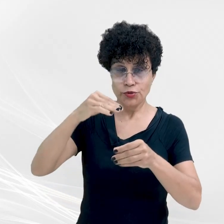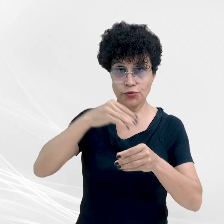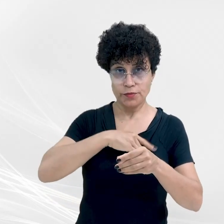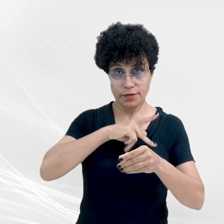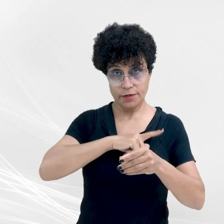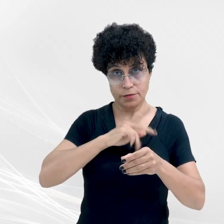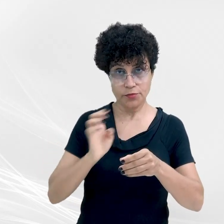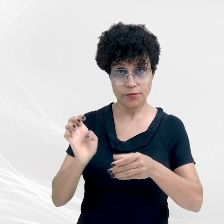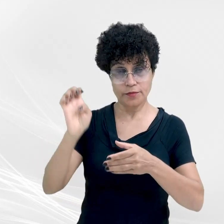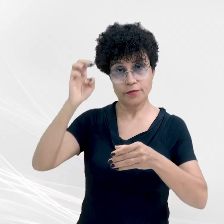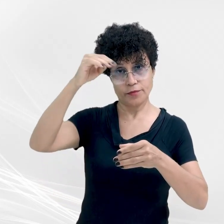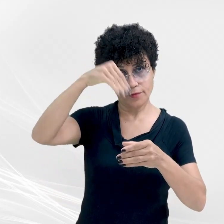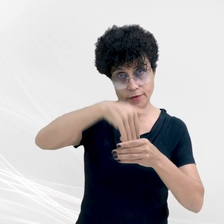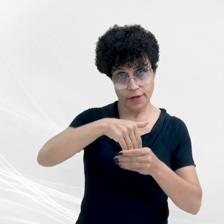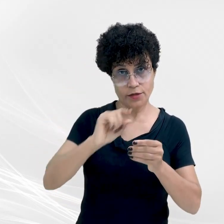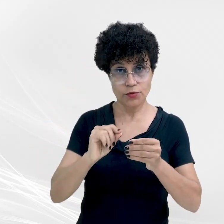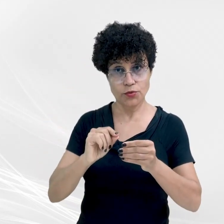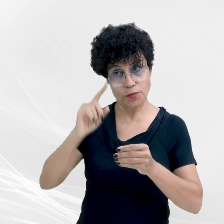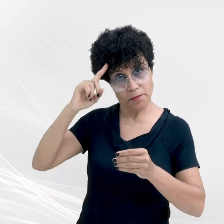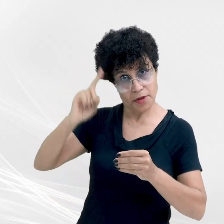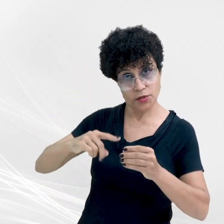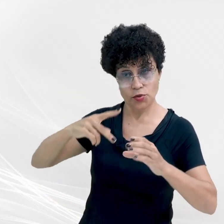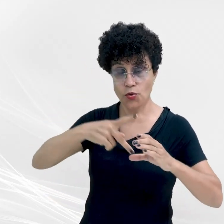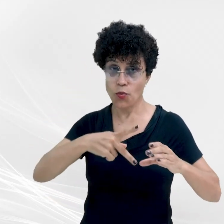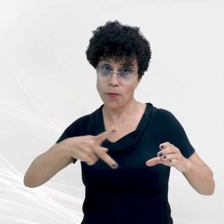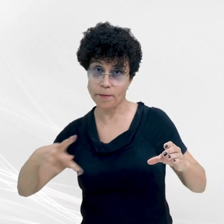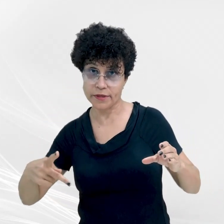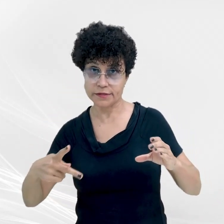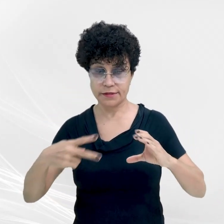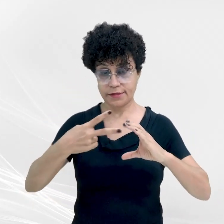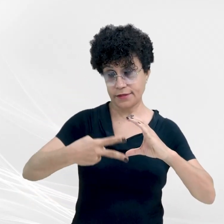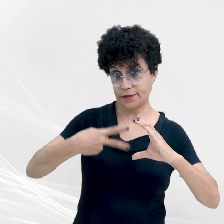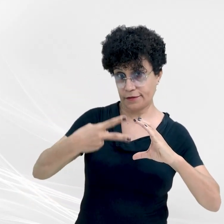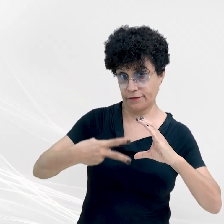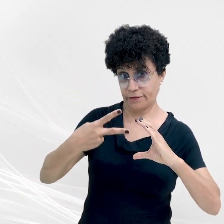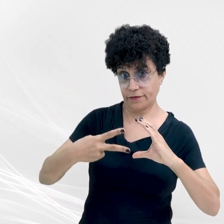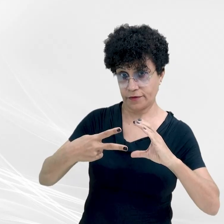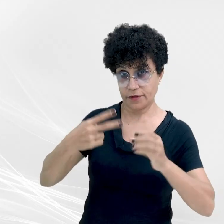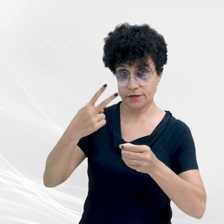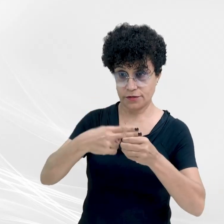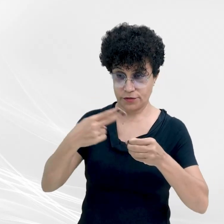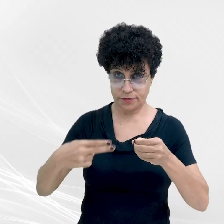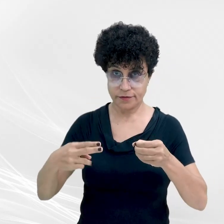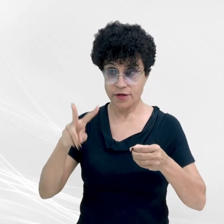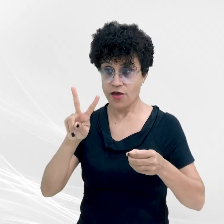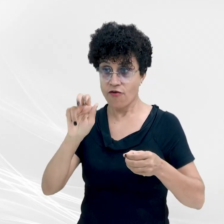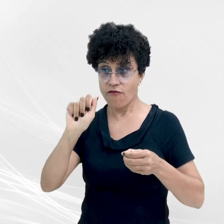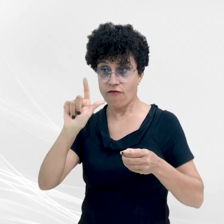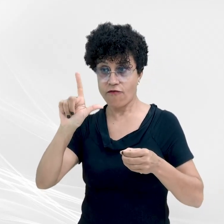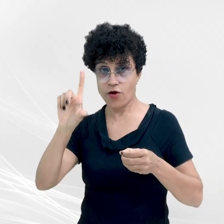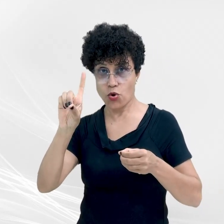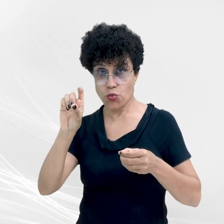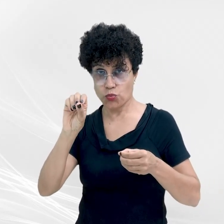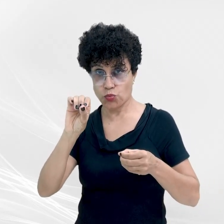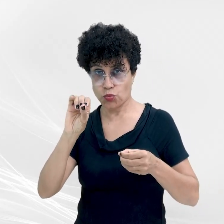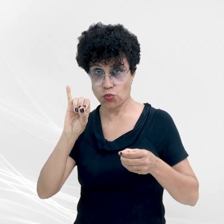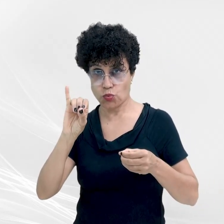determinou que o presidente da Câmara Municipal de Nova Nazaré, Valdoir Bento Tavares, eleito para função